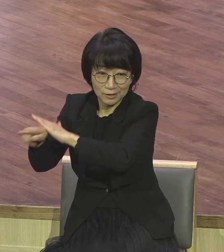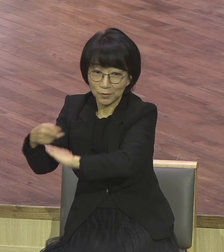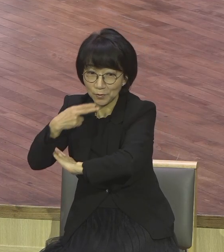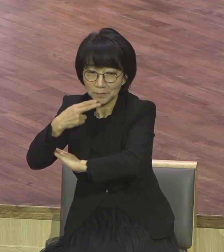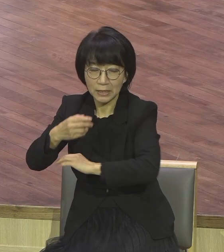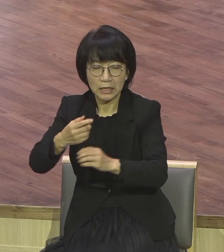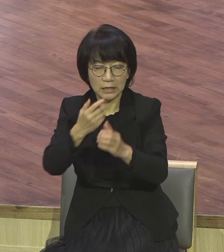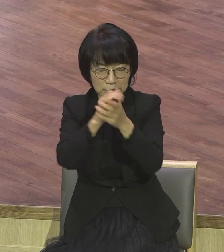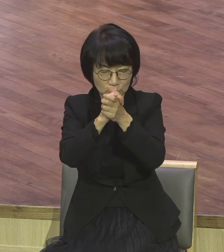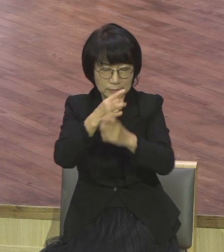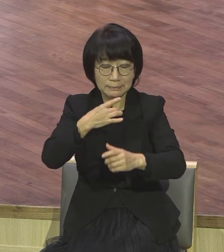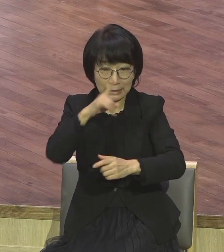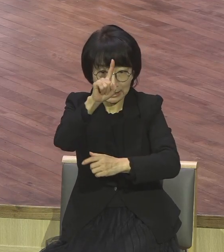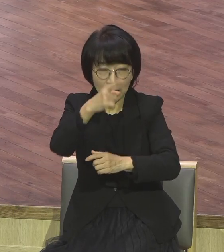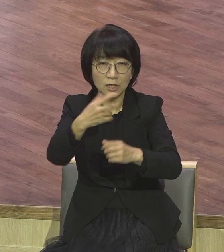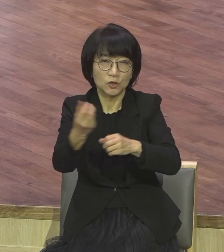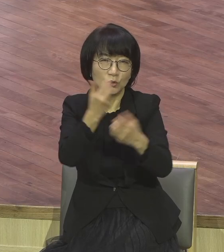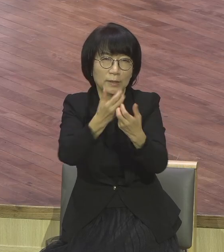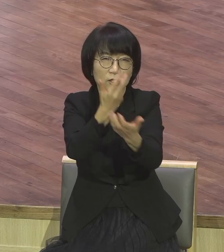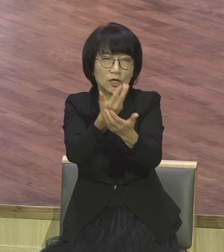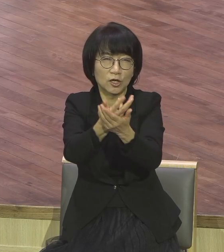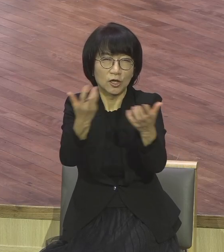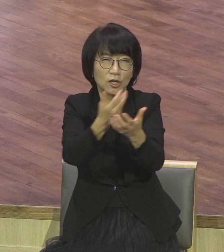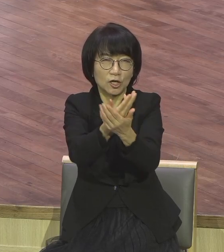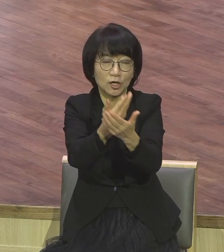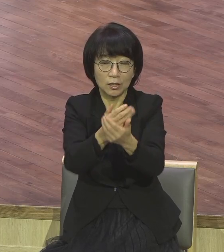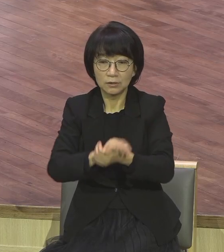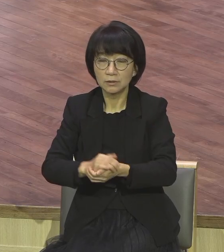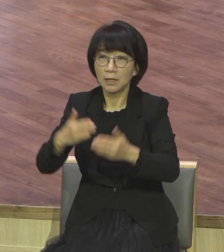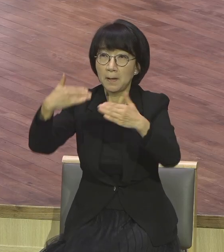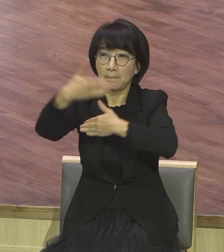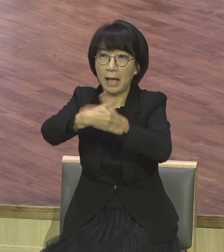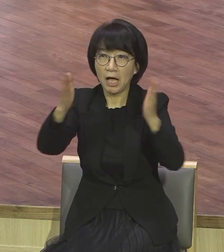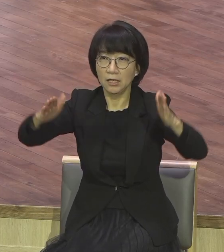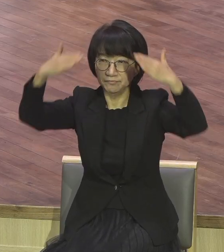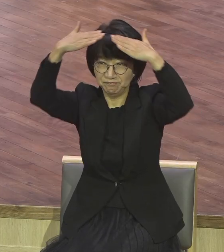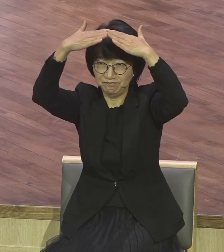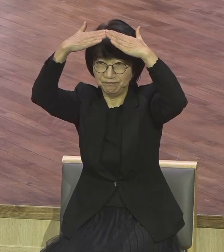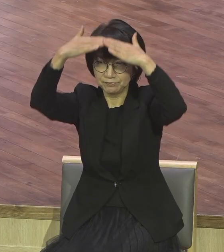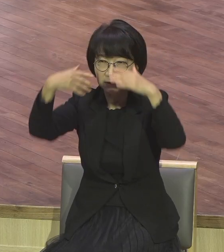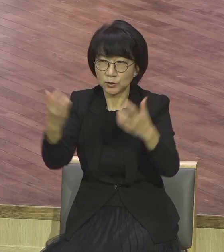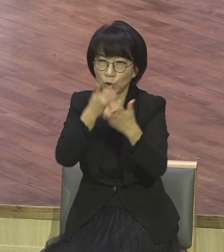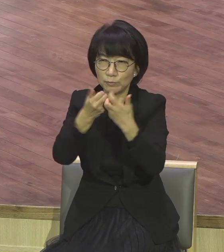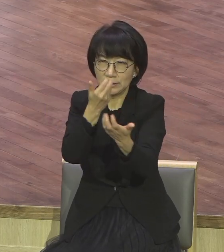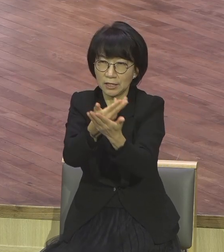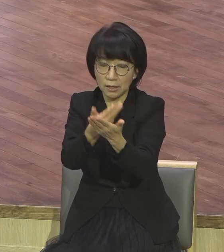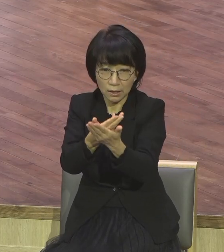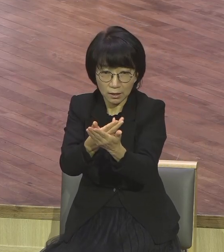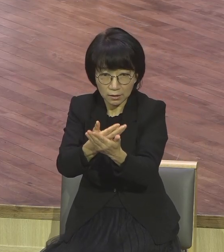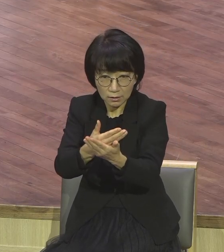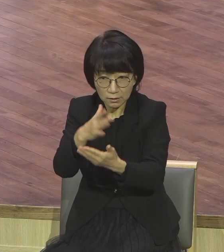성령 성령께서 가만히 방안에 앉아있는 사람에게 충만 하게 임하시겠어요